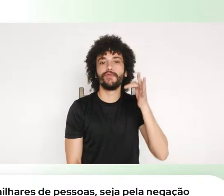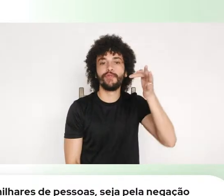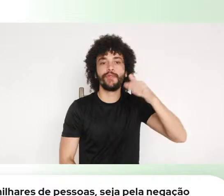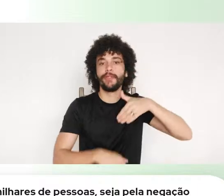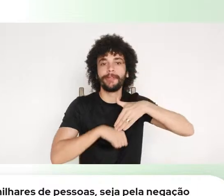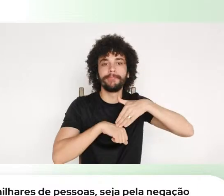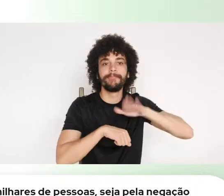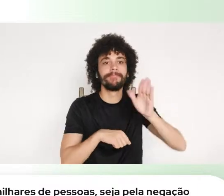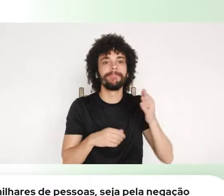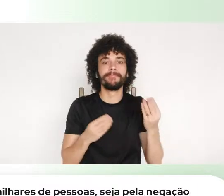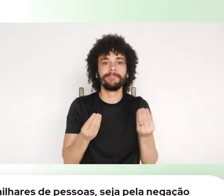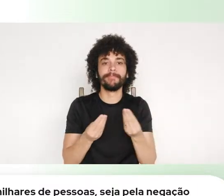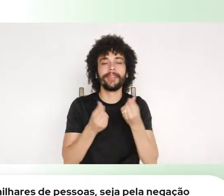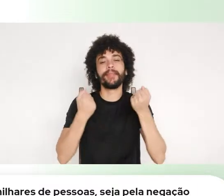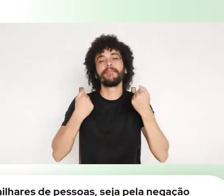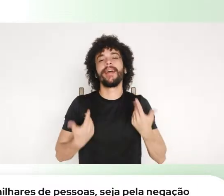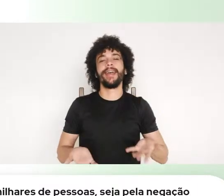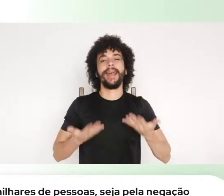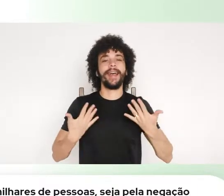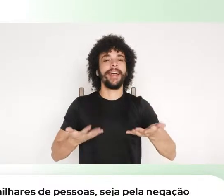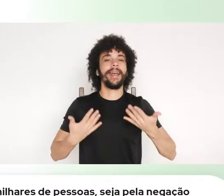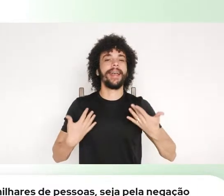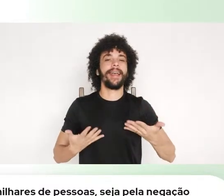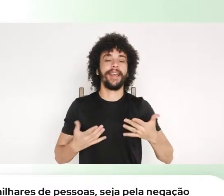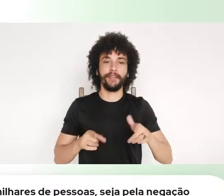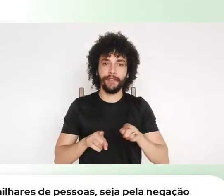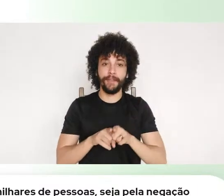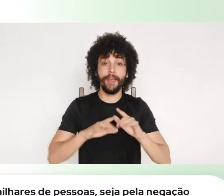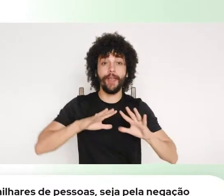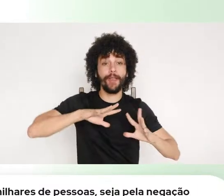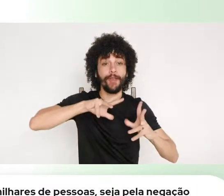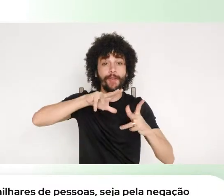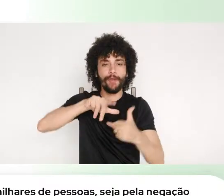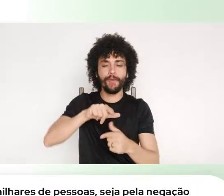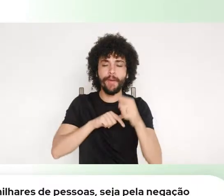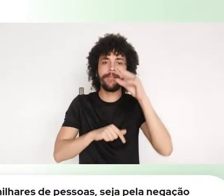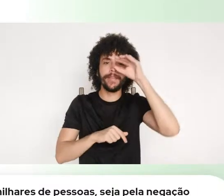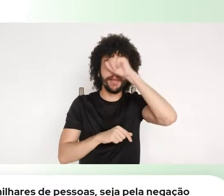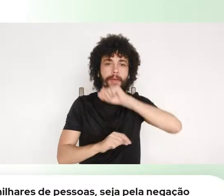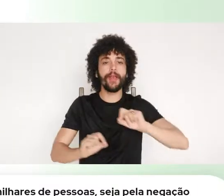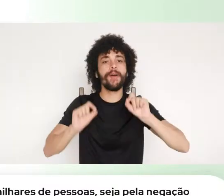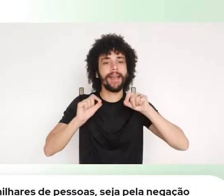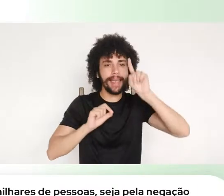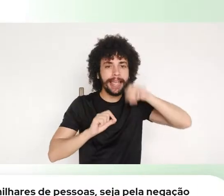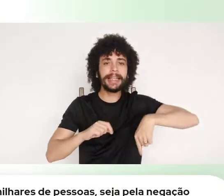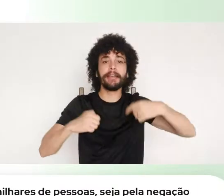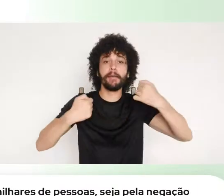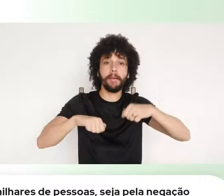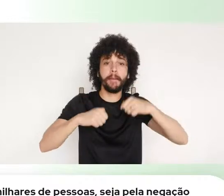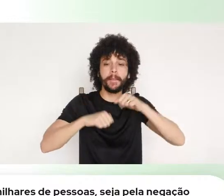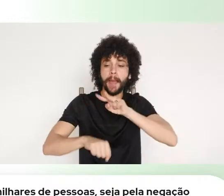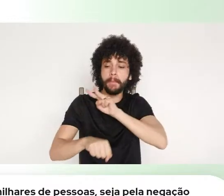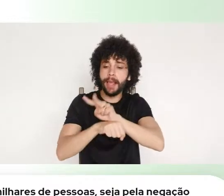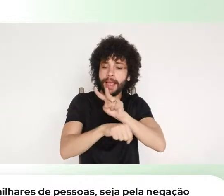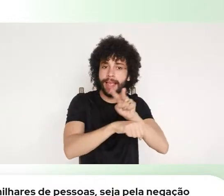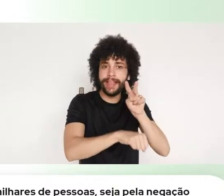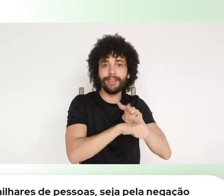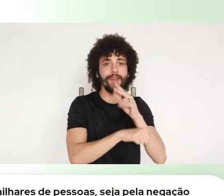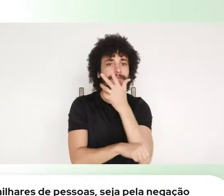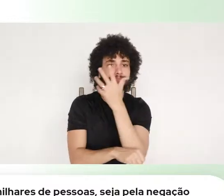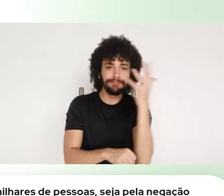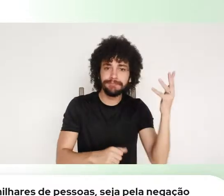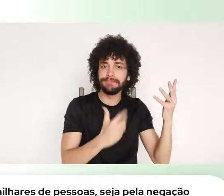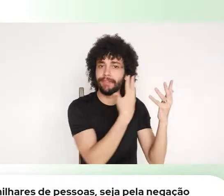leve, e que o mundo vai aprender que é necessário preservar a própria natureza,